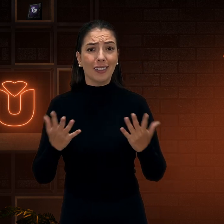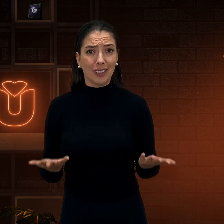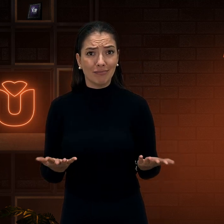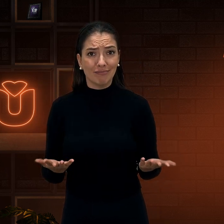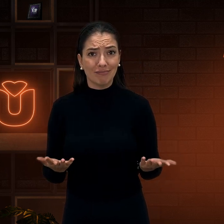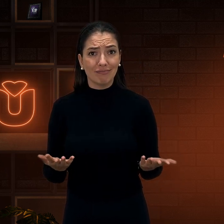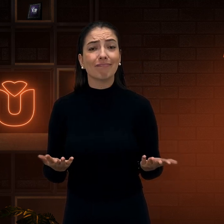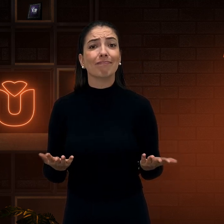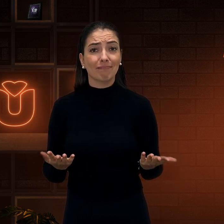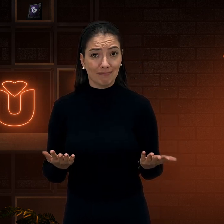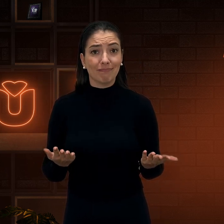absolutamente nada.